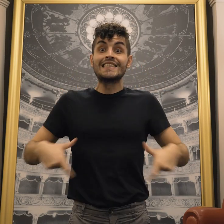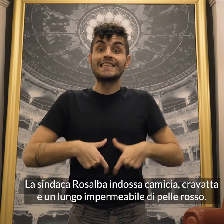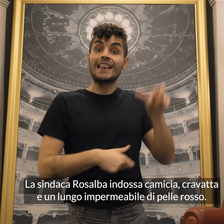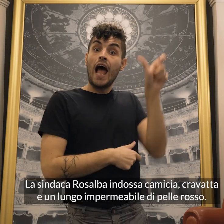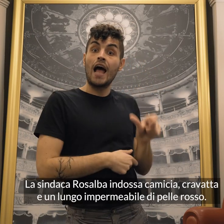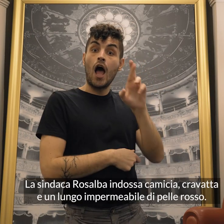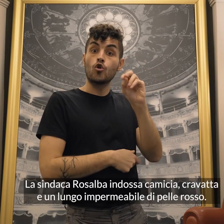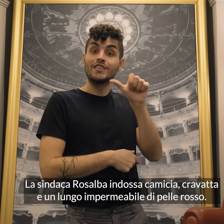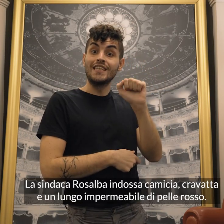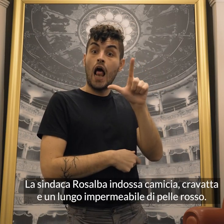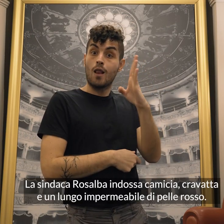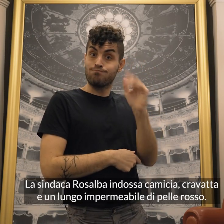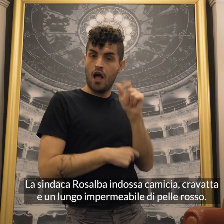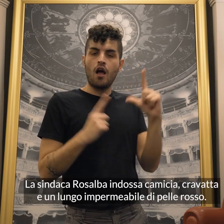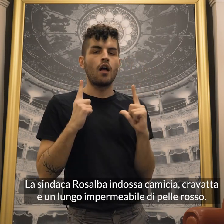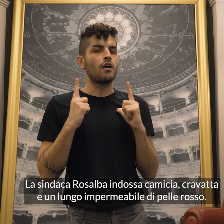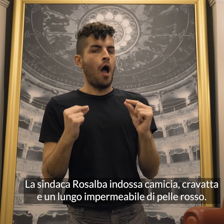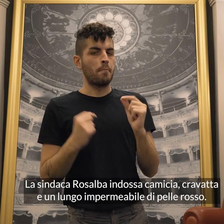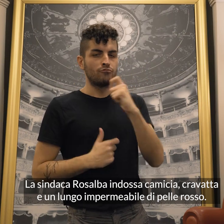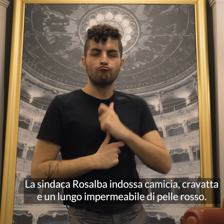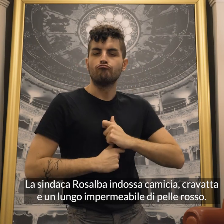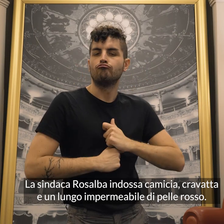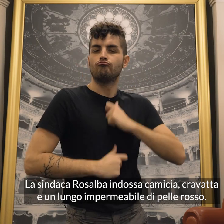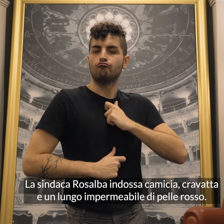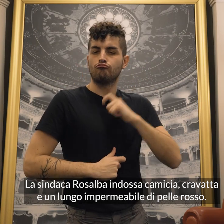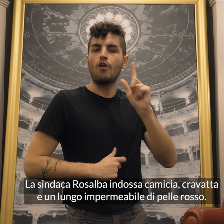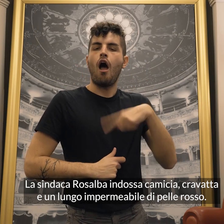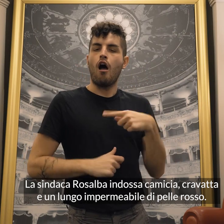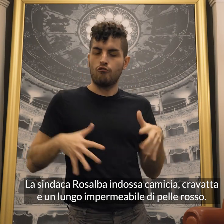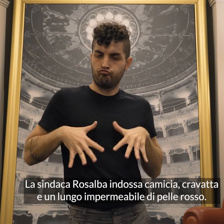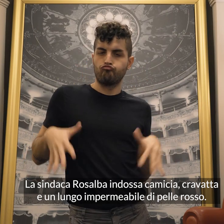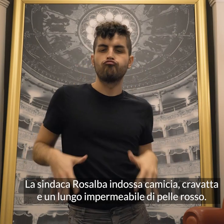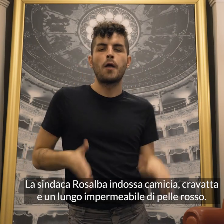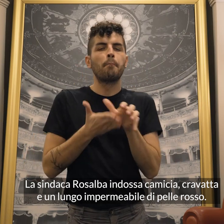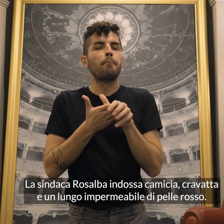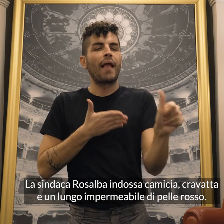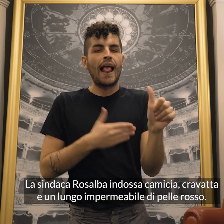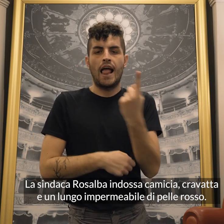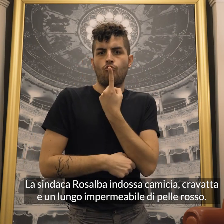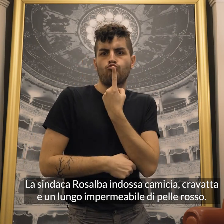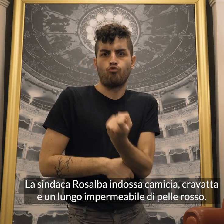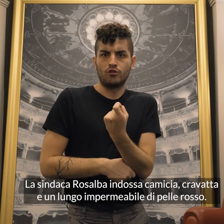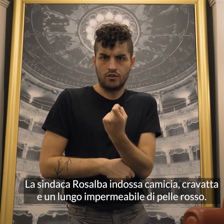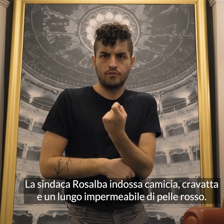La sindaca Rosalba indossa camicia, cravatta e un lungo impermeabile di pelle rosso.